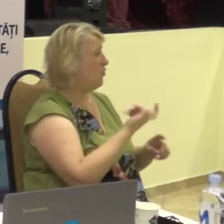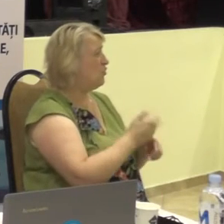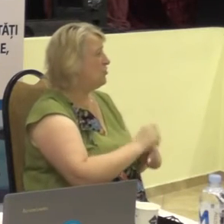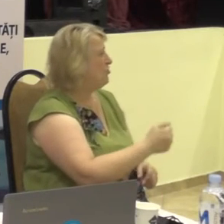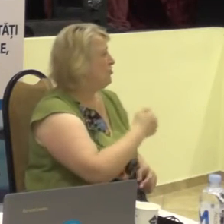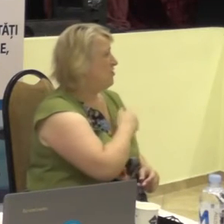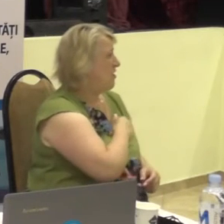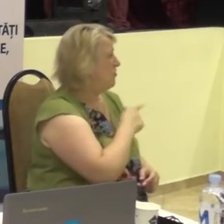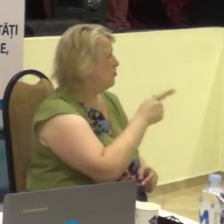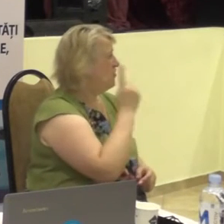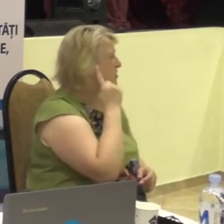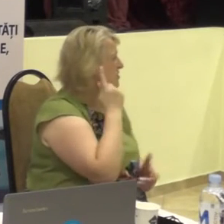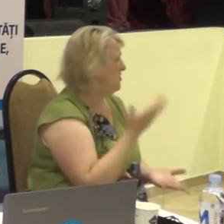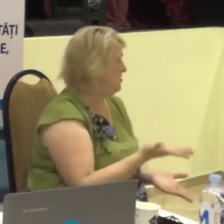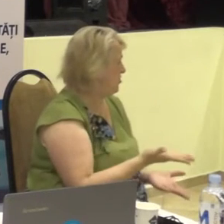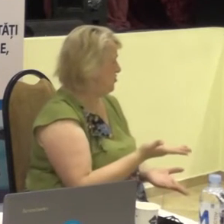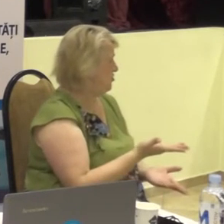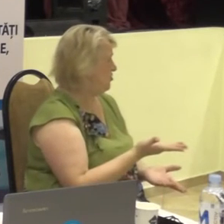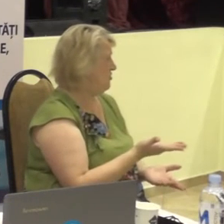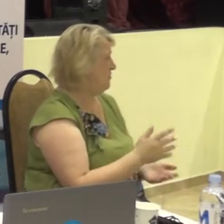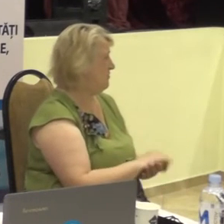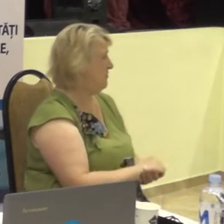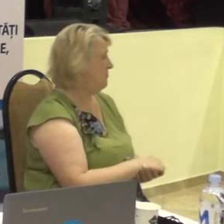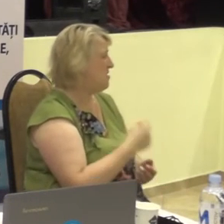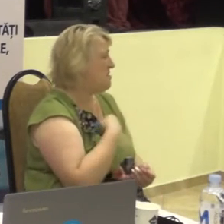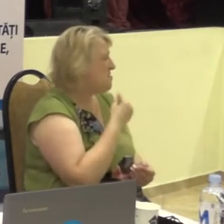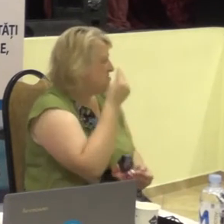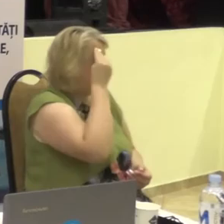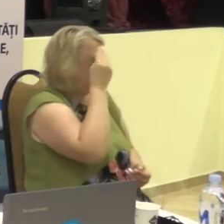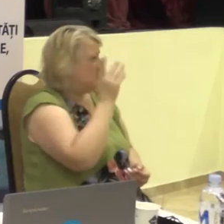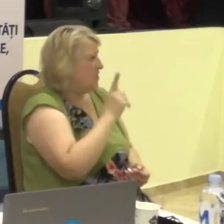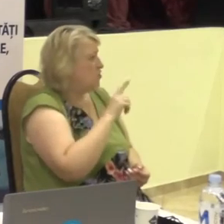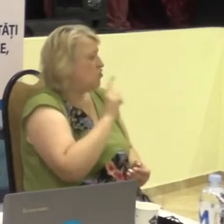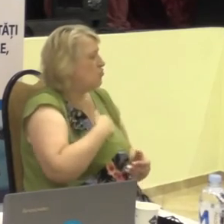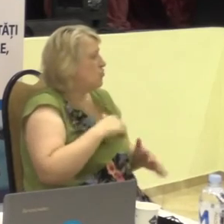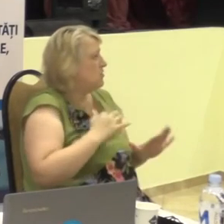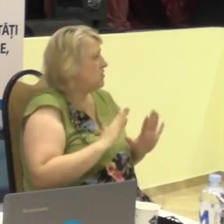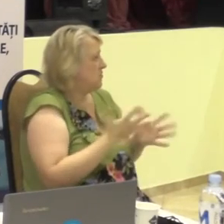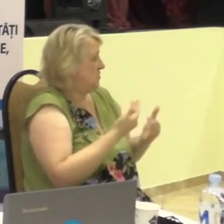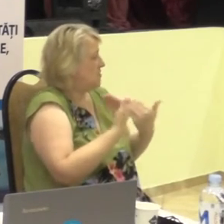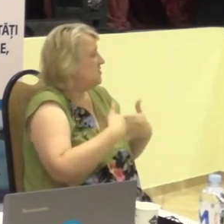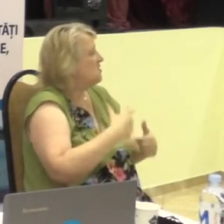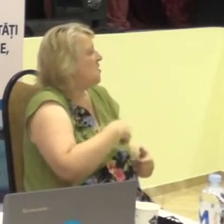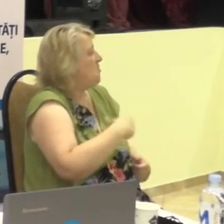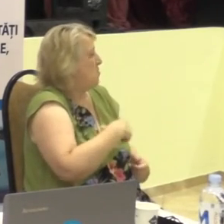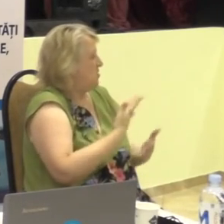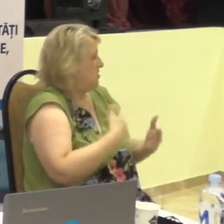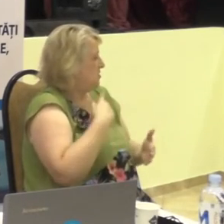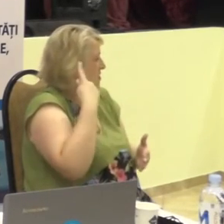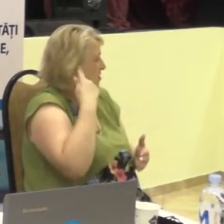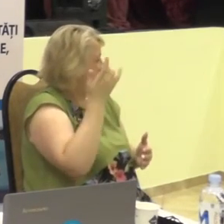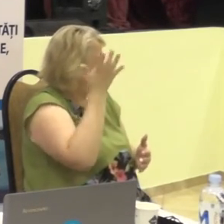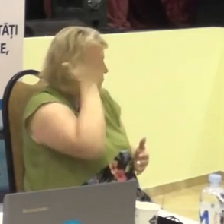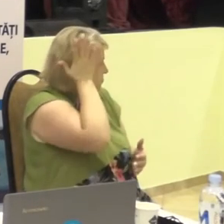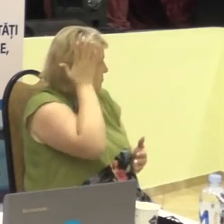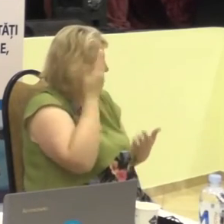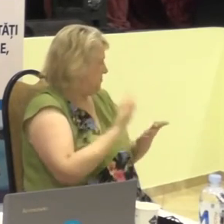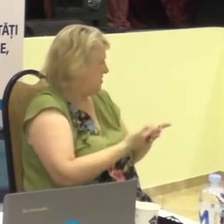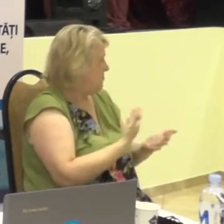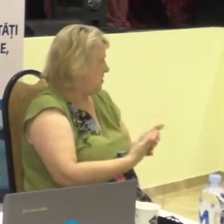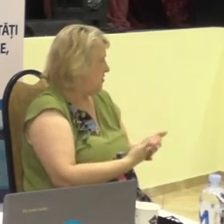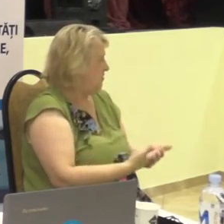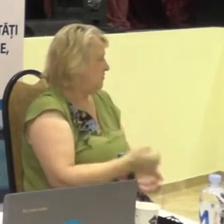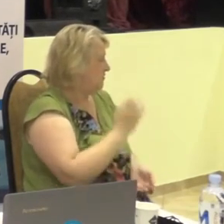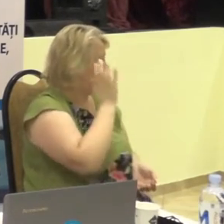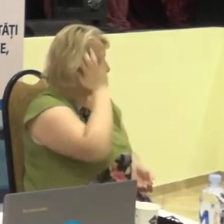tu nu auzi. Și nu-mi imaginez ce se va întâmpla cu mine dacă aș